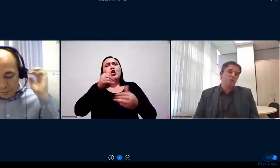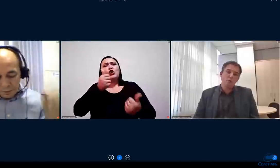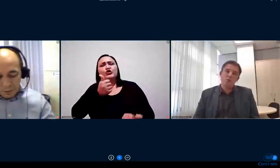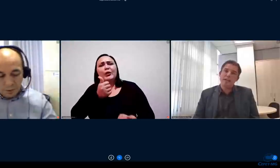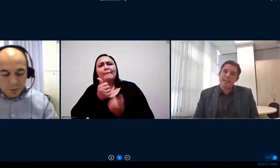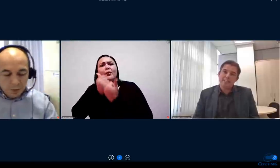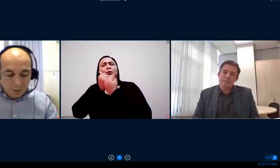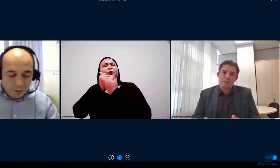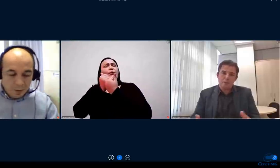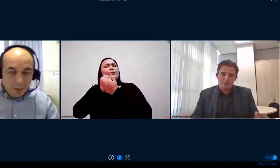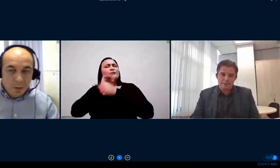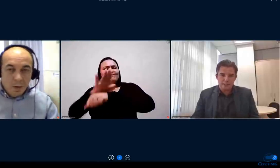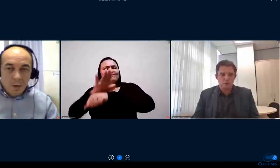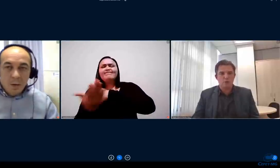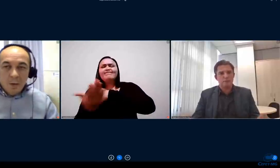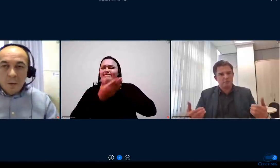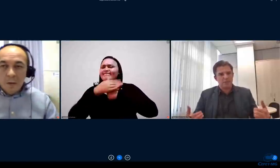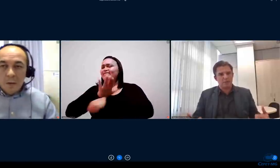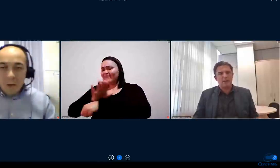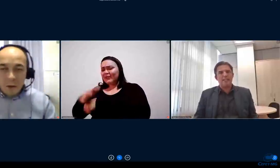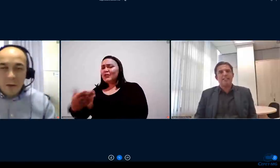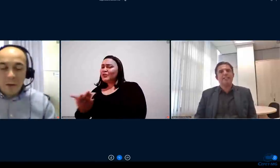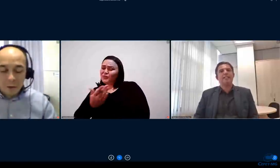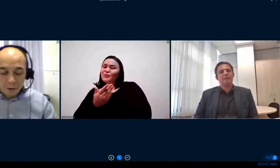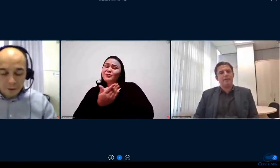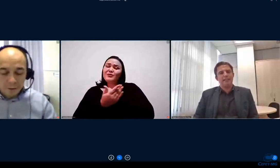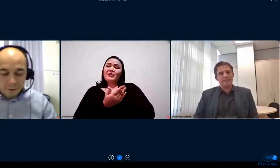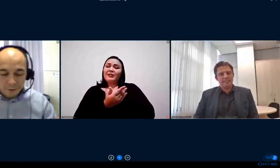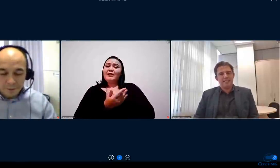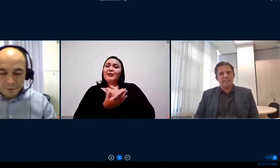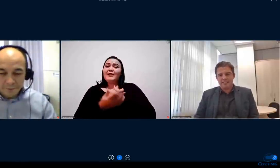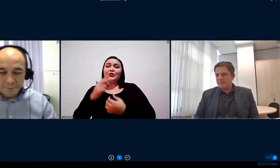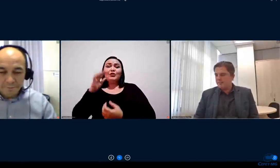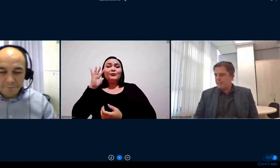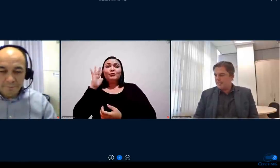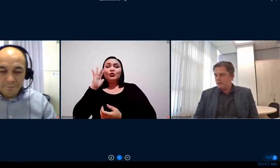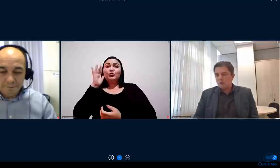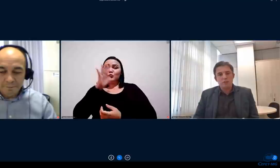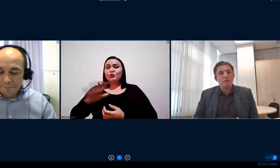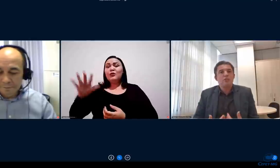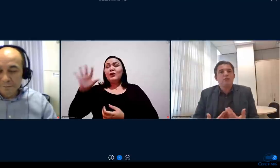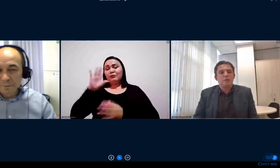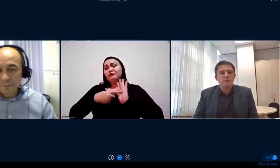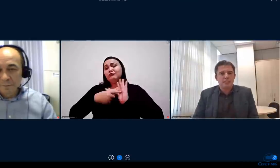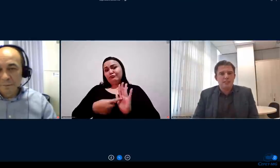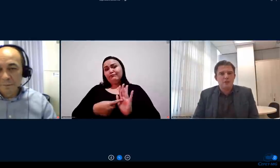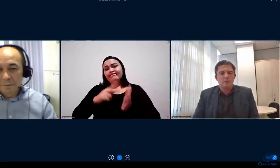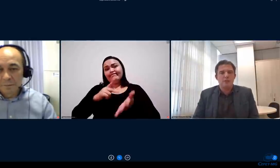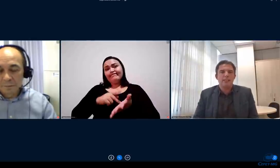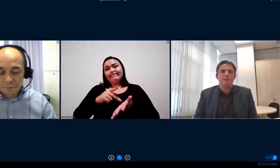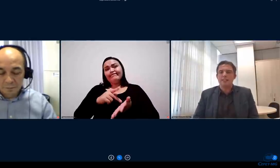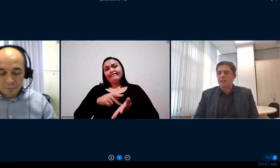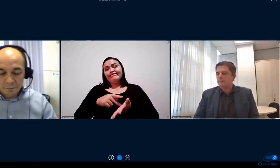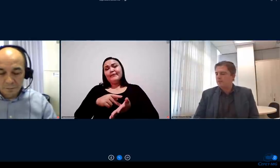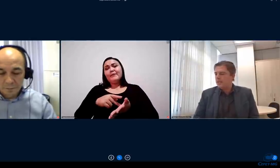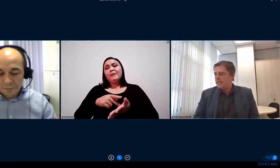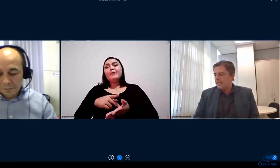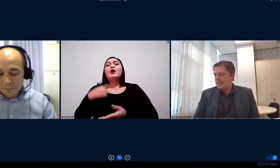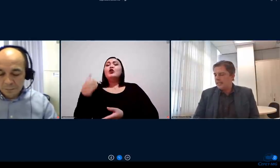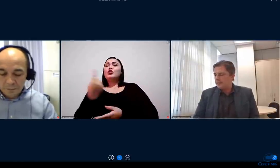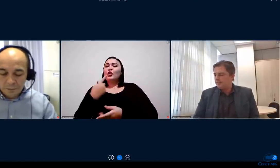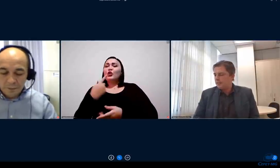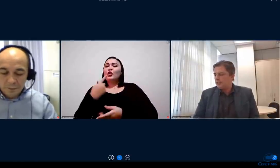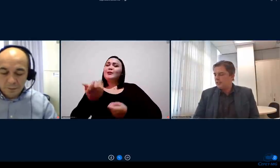como esse próprio evento no âmbito maior já também sinaliza nós nos ajudamos aqui como rede federal